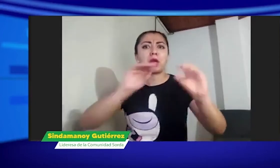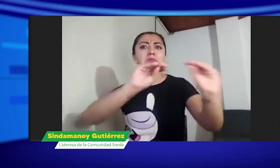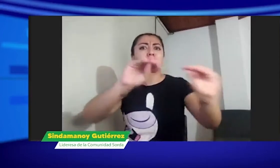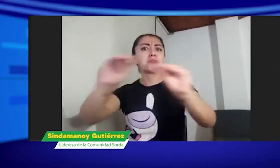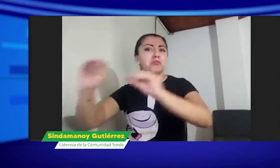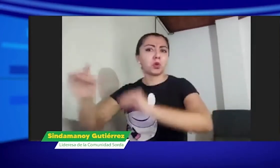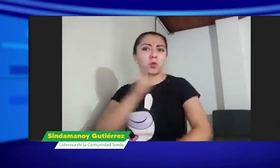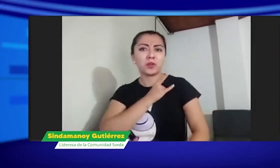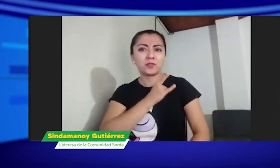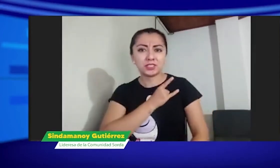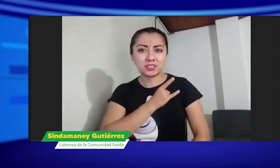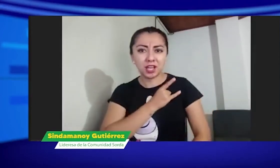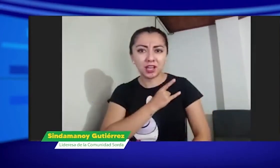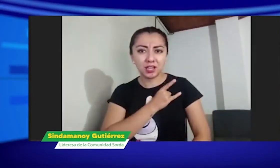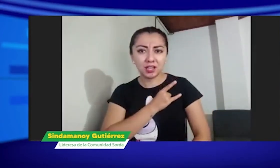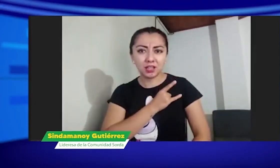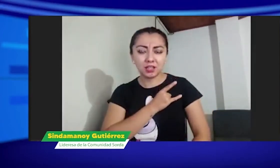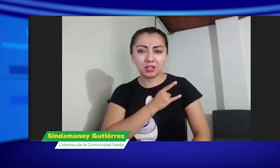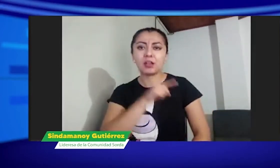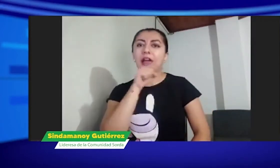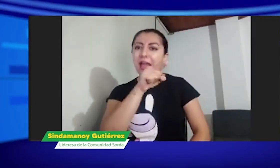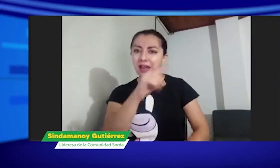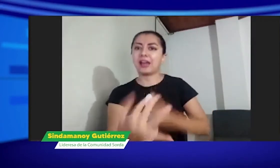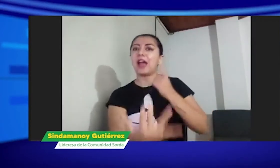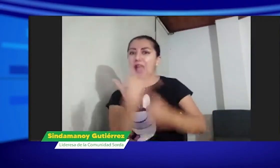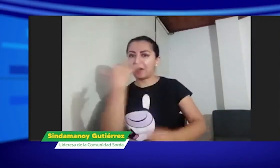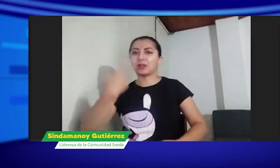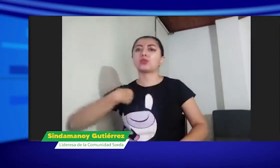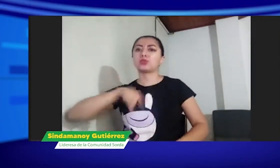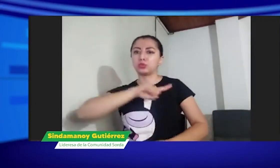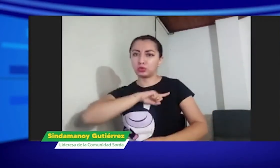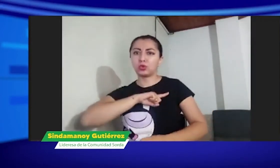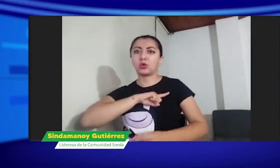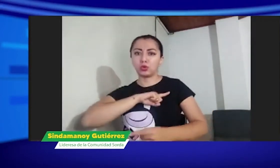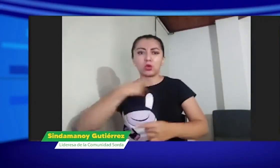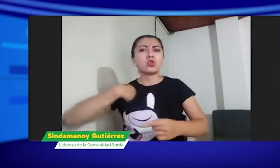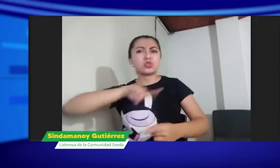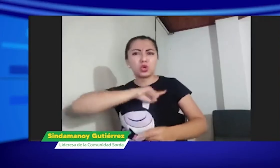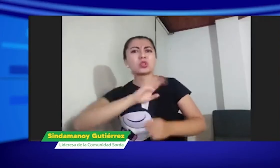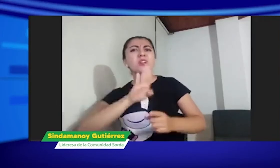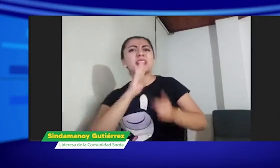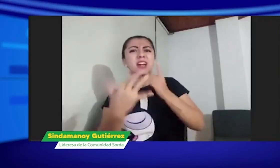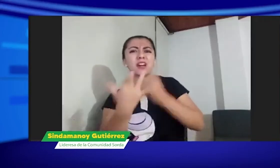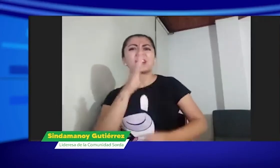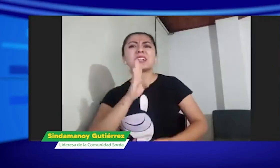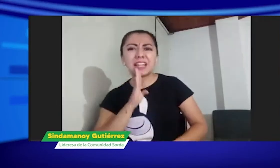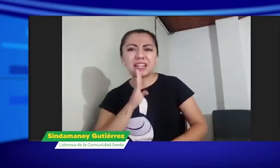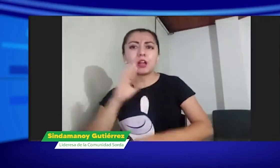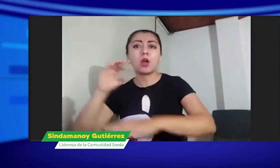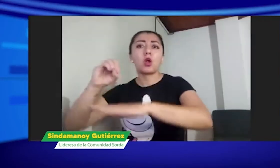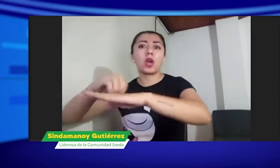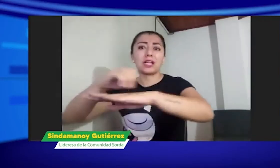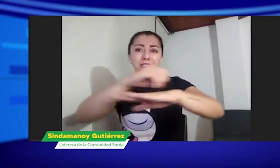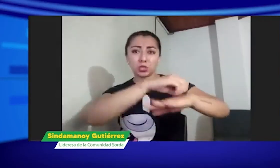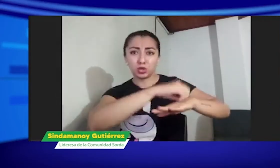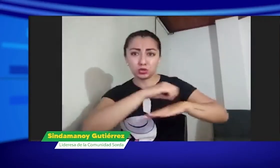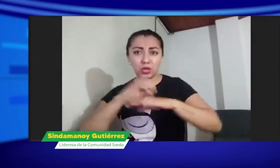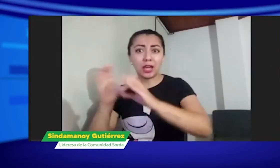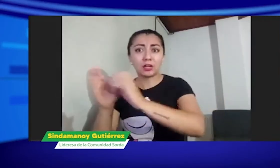a cargo de las universidades o de la educación superior y eso está afectando a nosotros como sordos a las